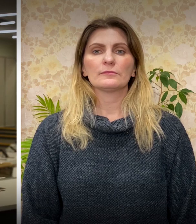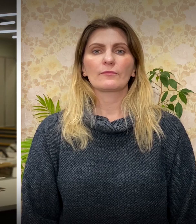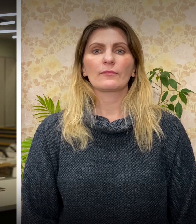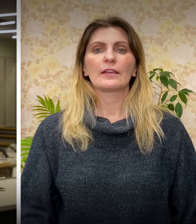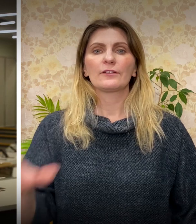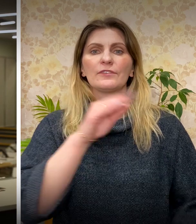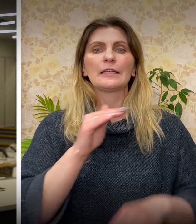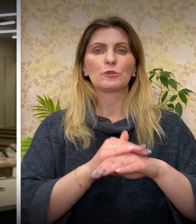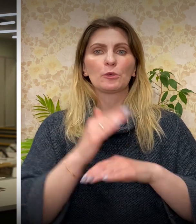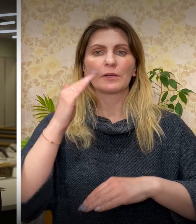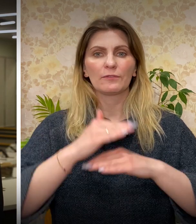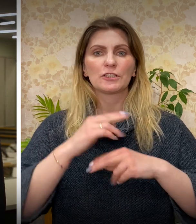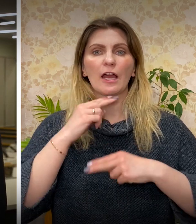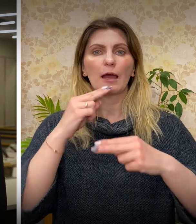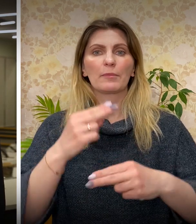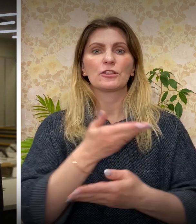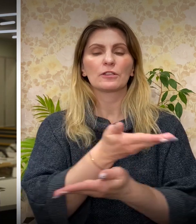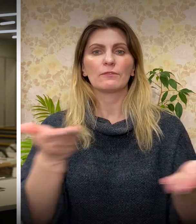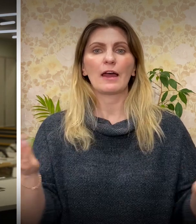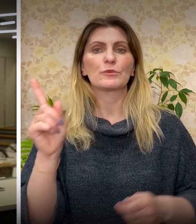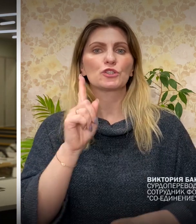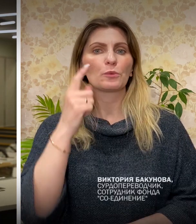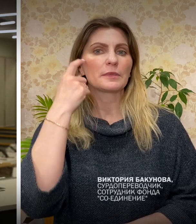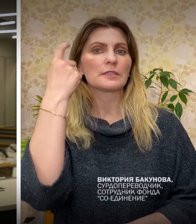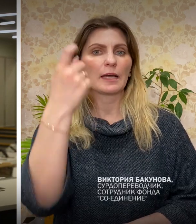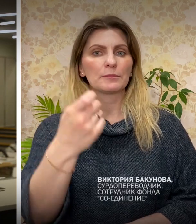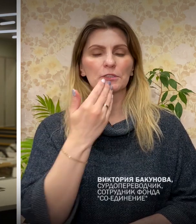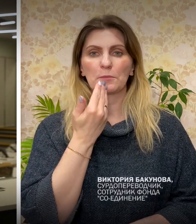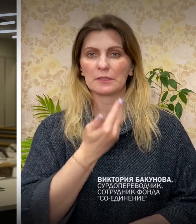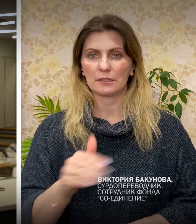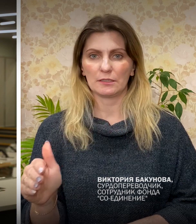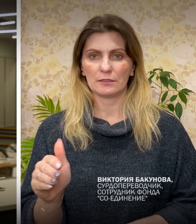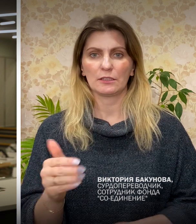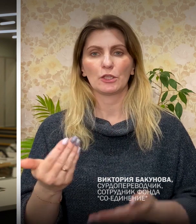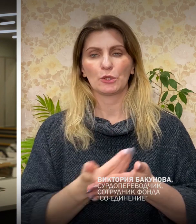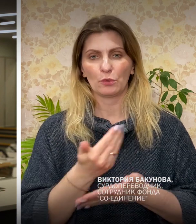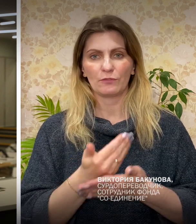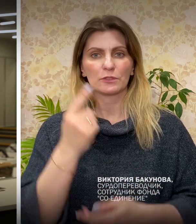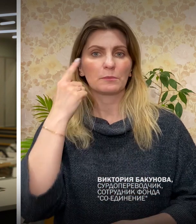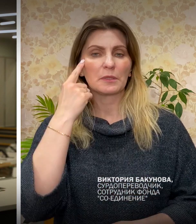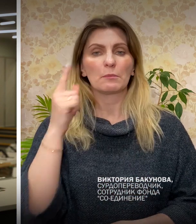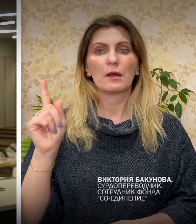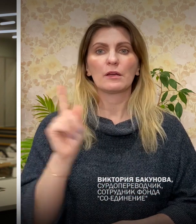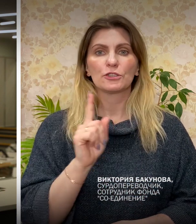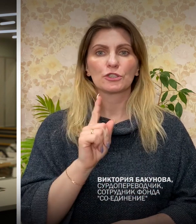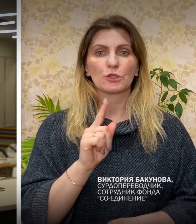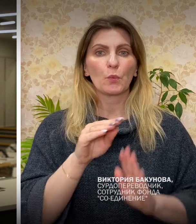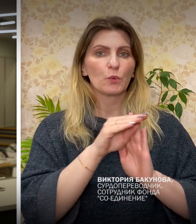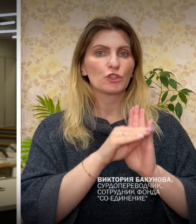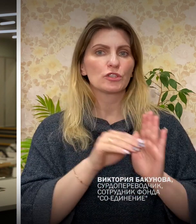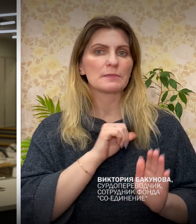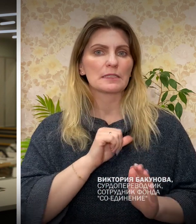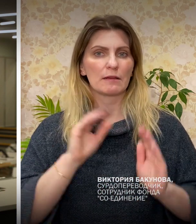Всем добрый вечер. Обращаюсь к вам для того, чтобы сообщить последние новости, понимая, что режим